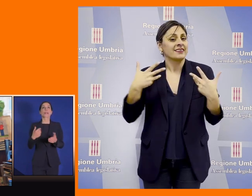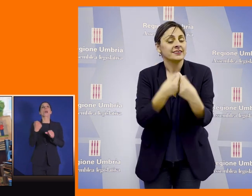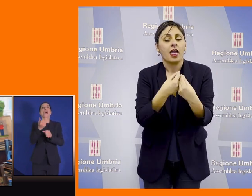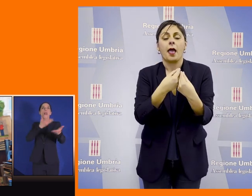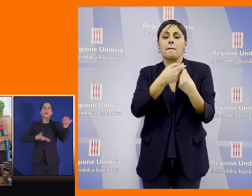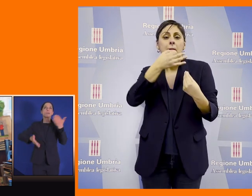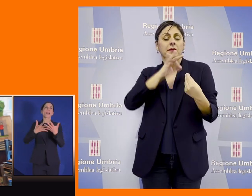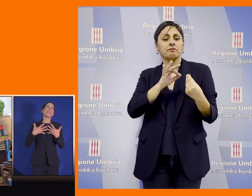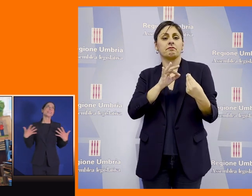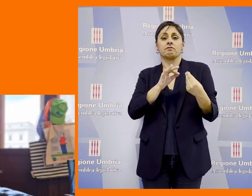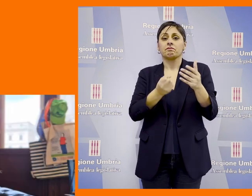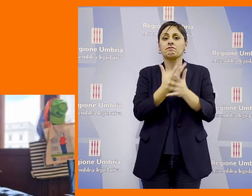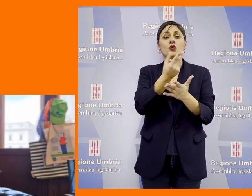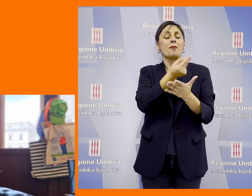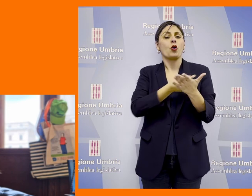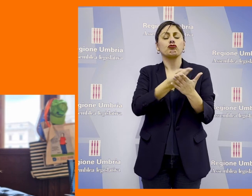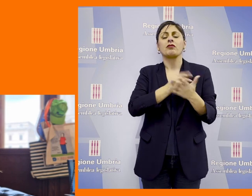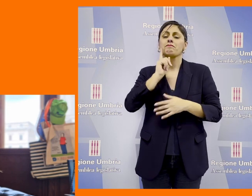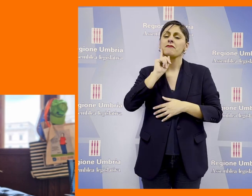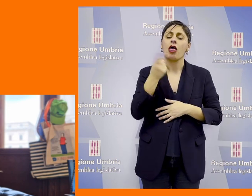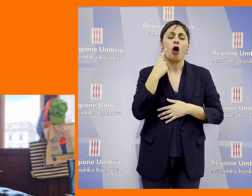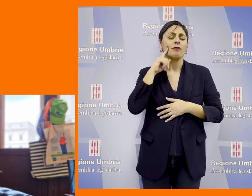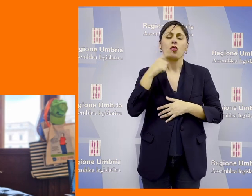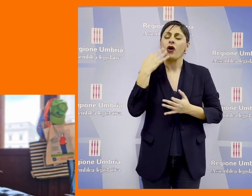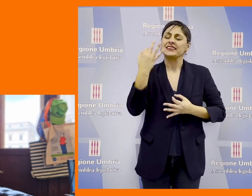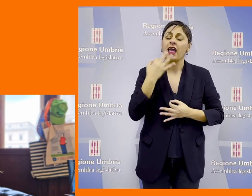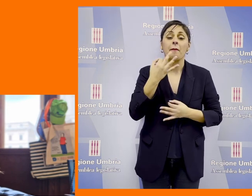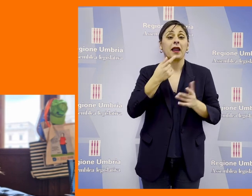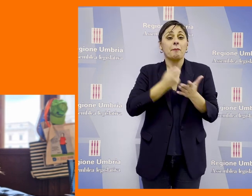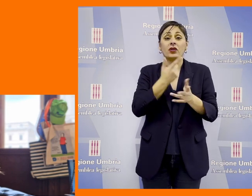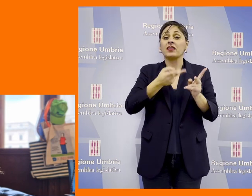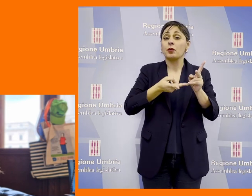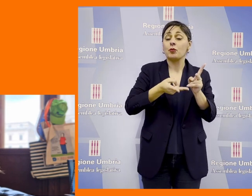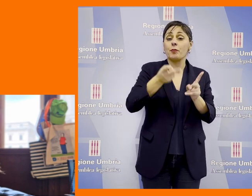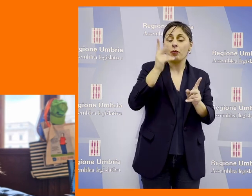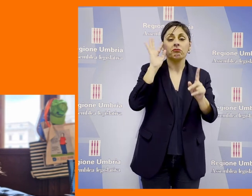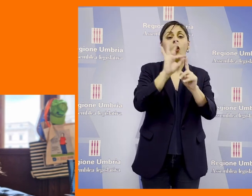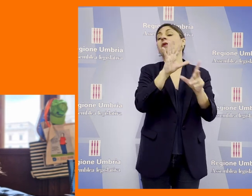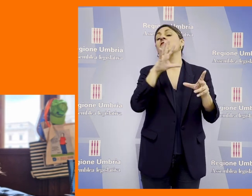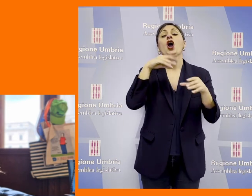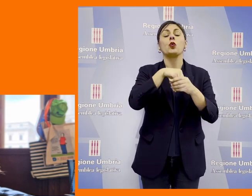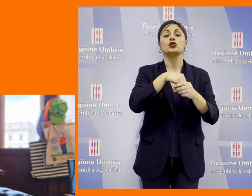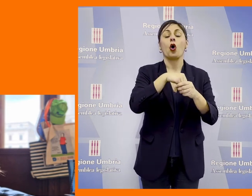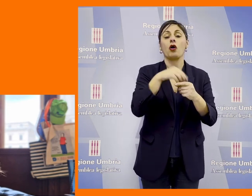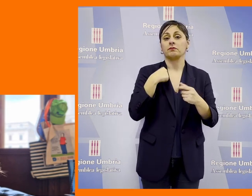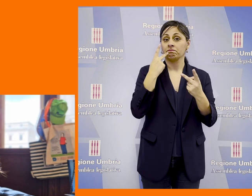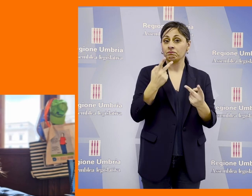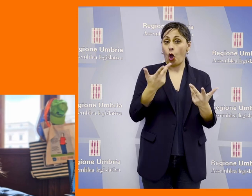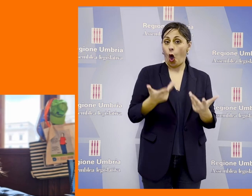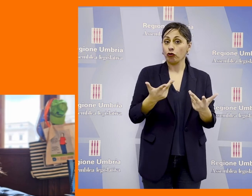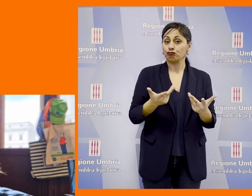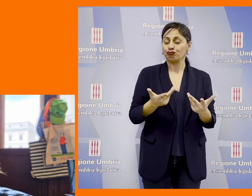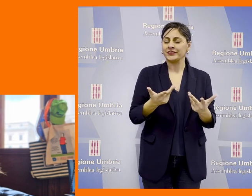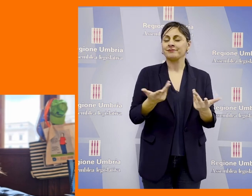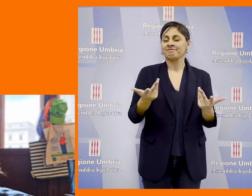riuscire a realizzare progetti sempre migliori sempre più importanti per l'inclusione ho visto che